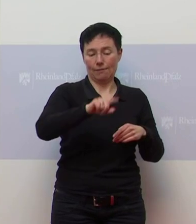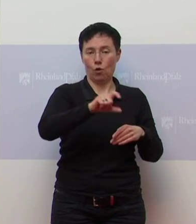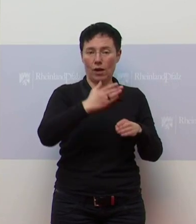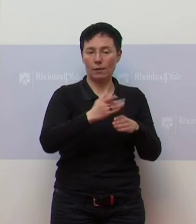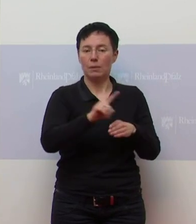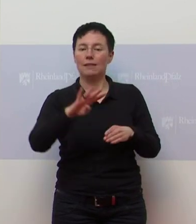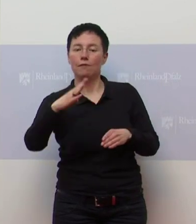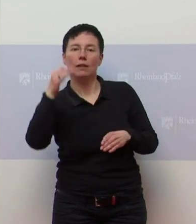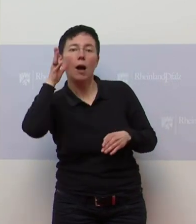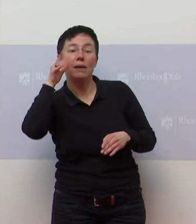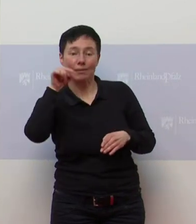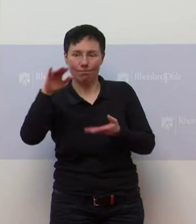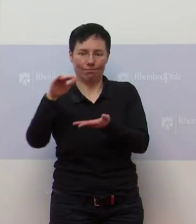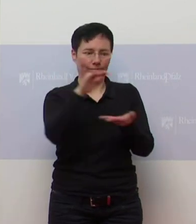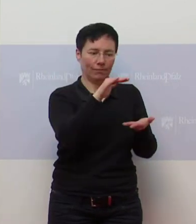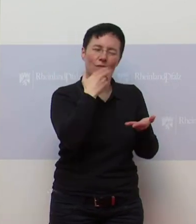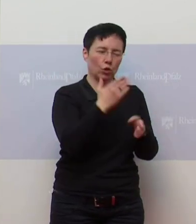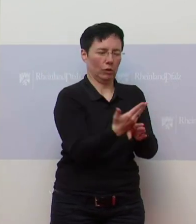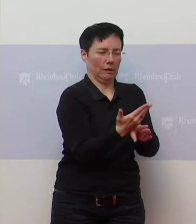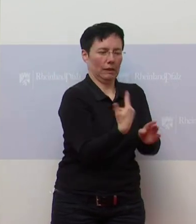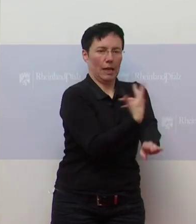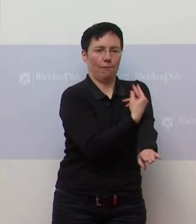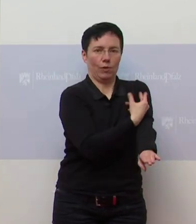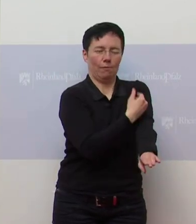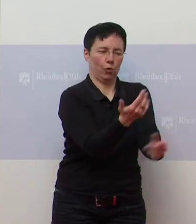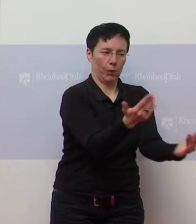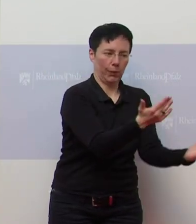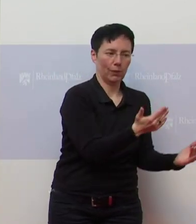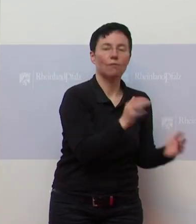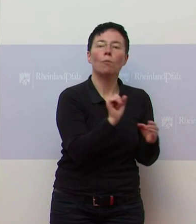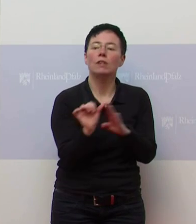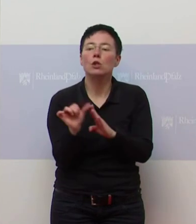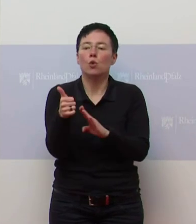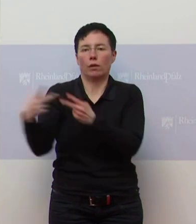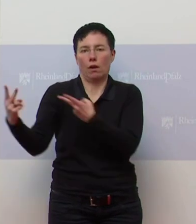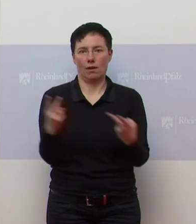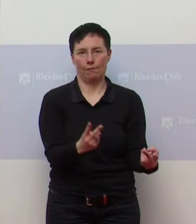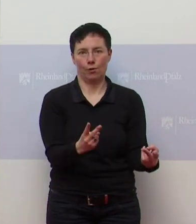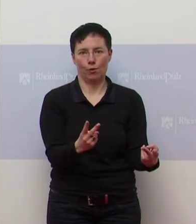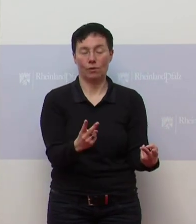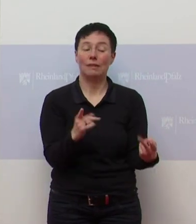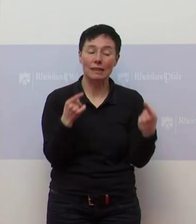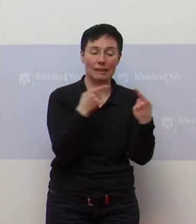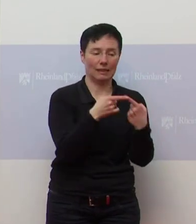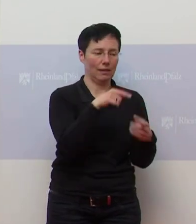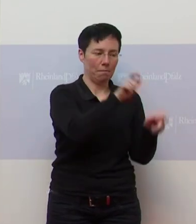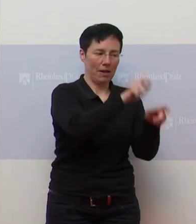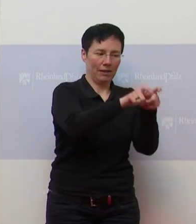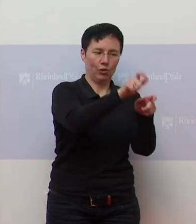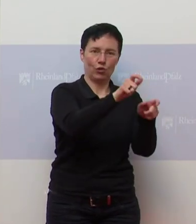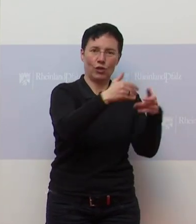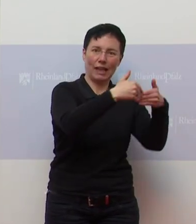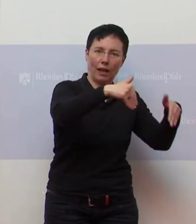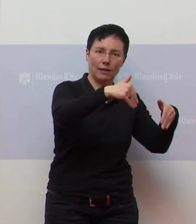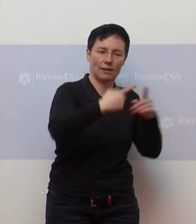Impfdosen auch verimpft werden. Es ist ja eine Sonderlieferung, die wir hier bekommen, um tatsächlich auch die Menschen zu schützen, gerade mit Blick